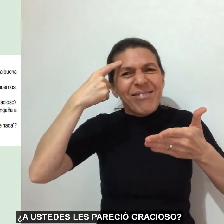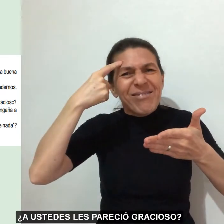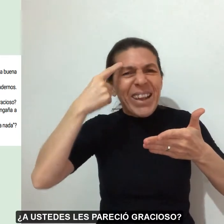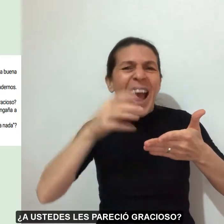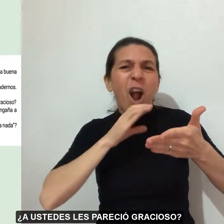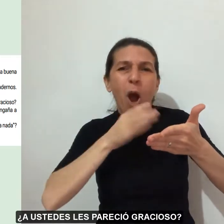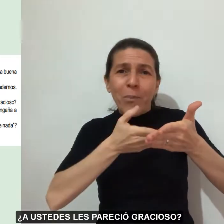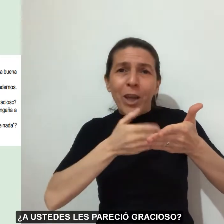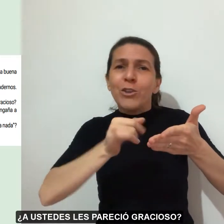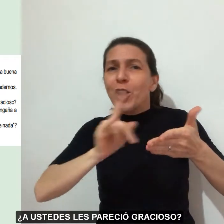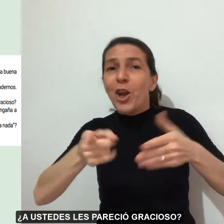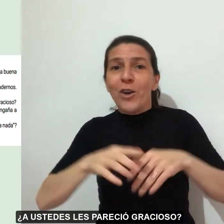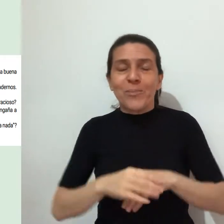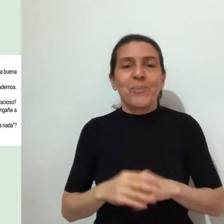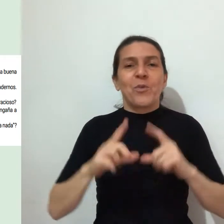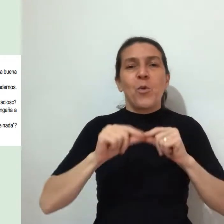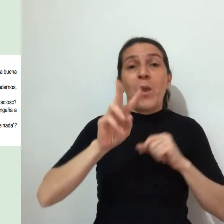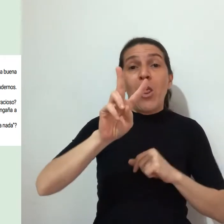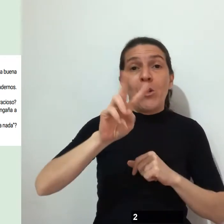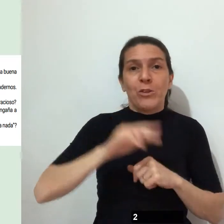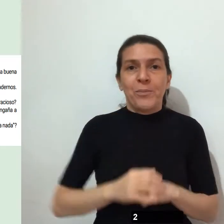pareció gracioso? 2.